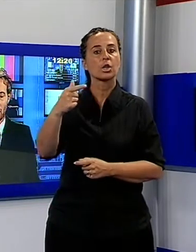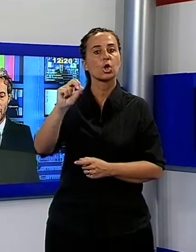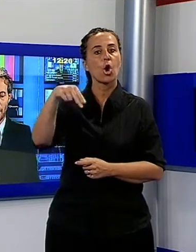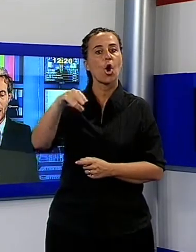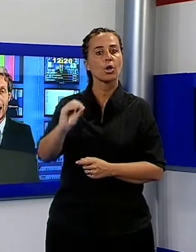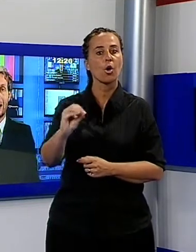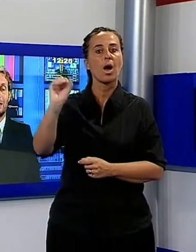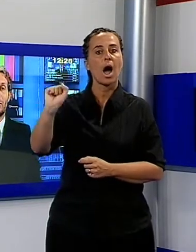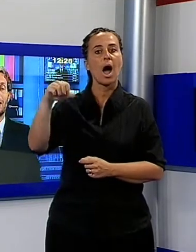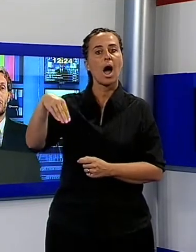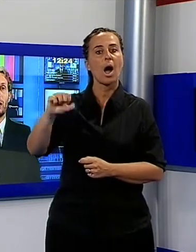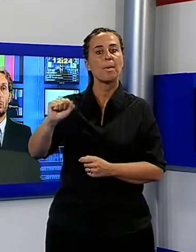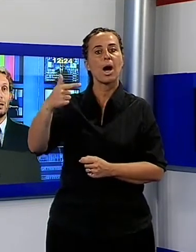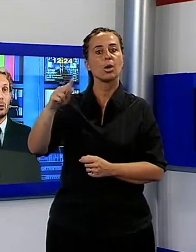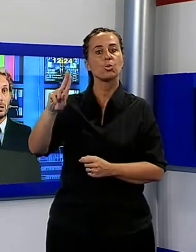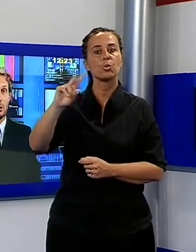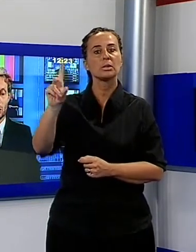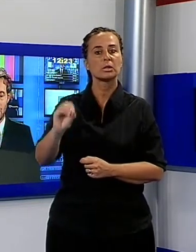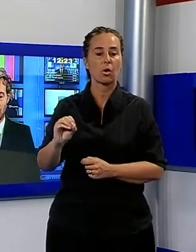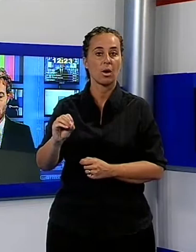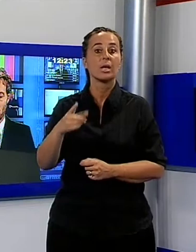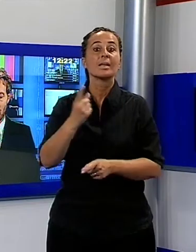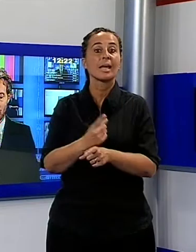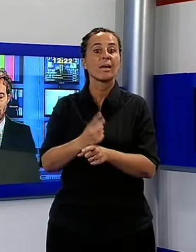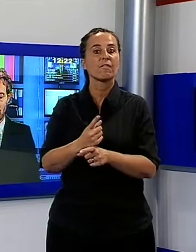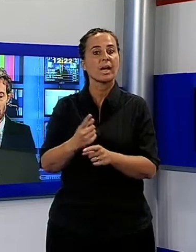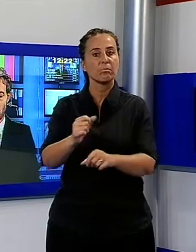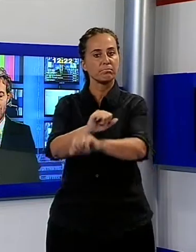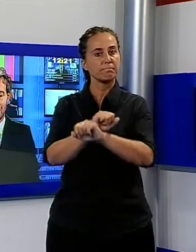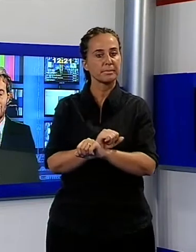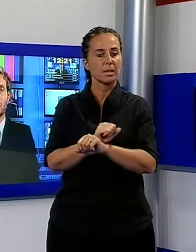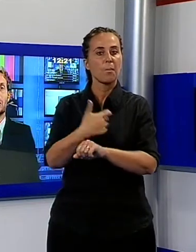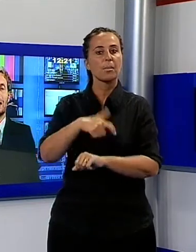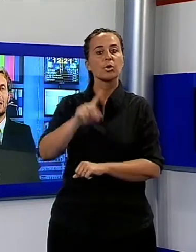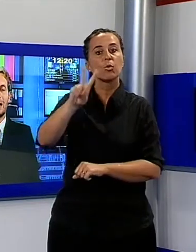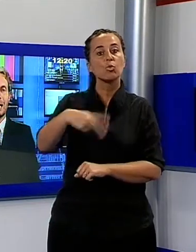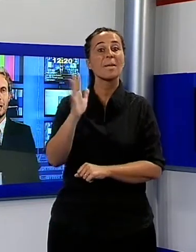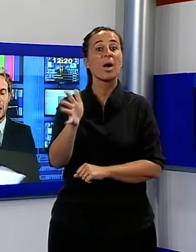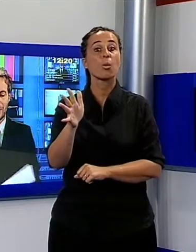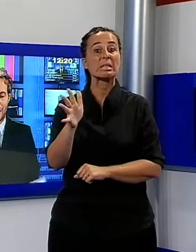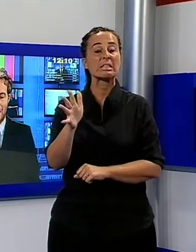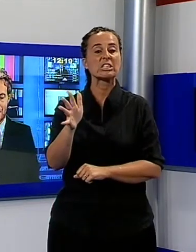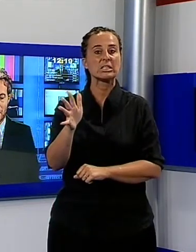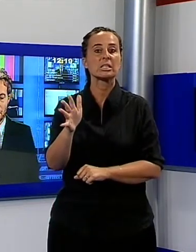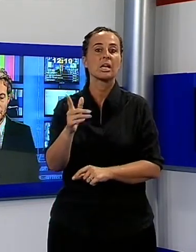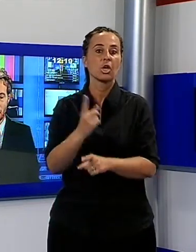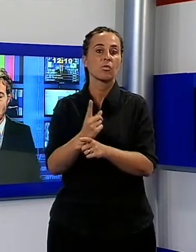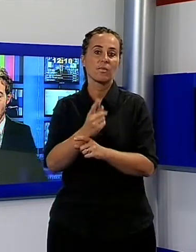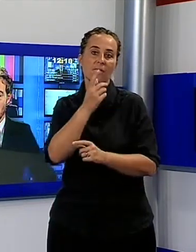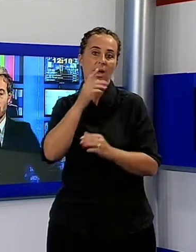era stato emesso nel 2015 dalla Procura di Lucca, deve scontare 3 anni e 6 mesi. Le buone